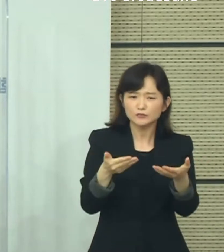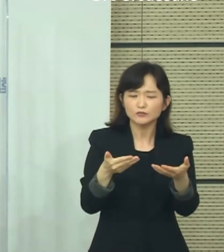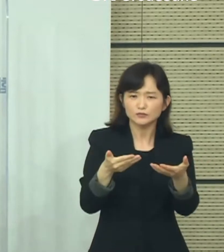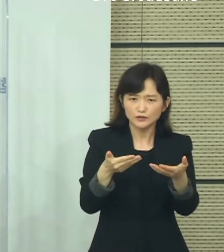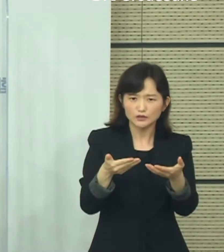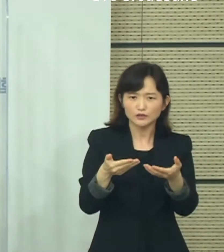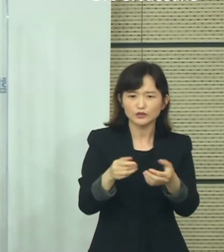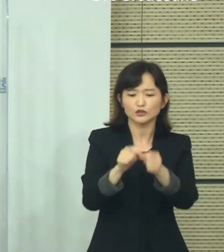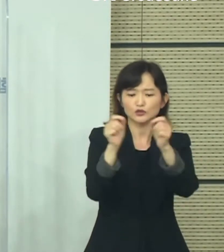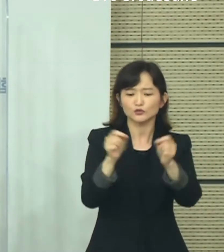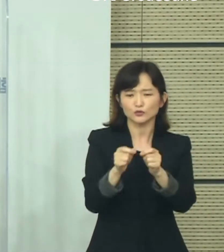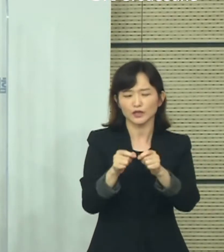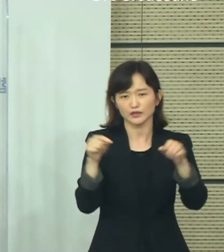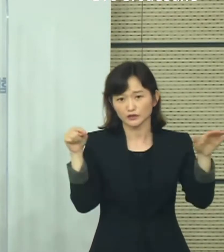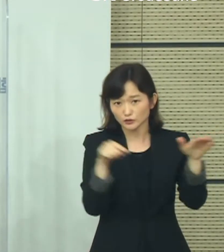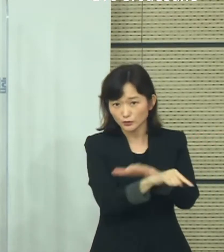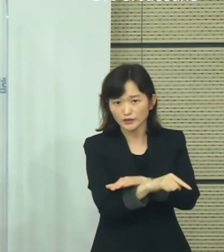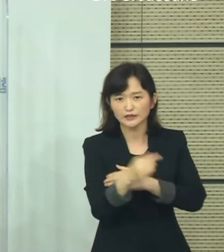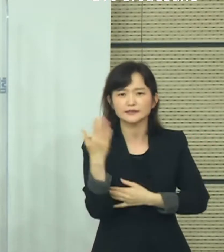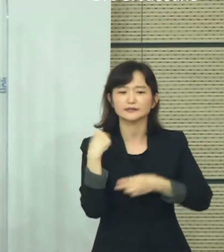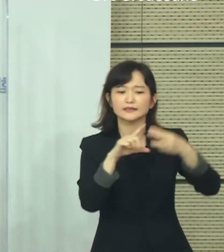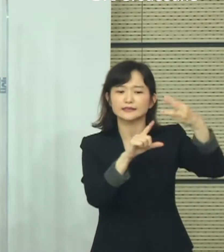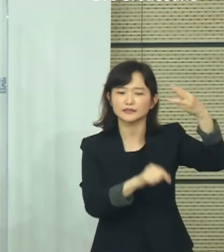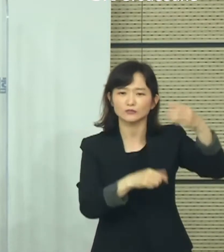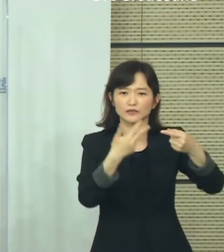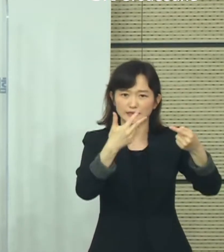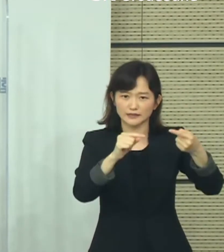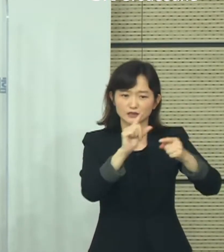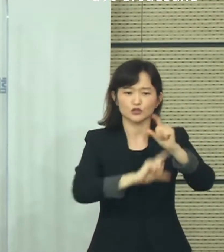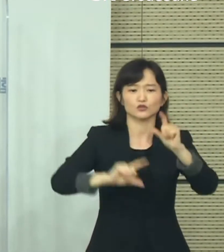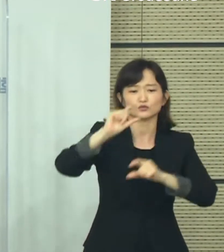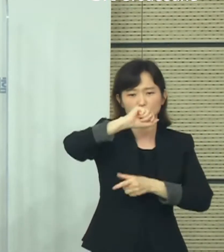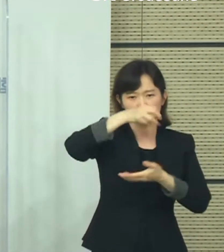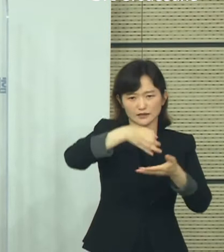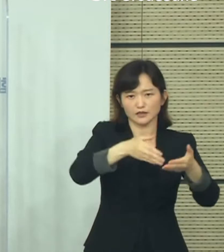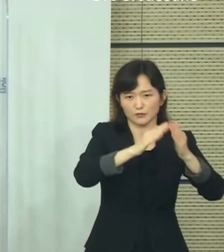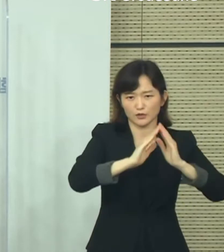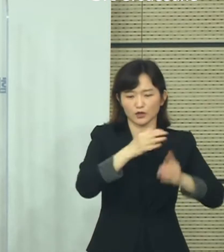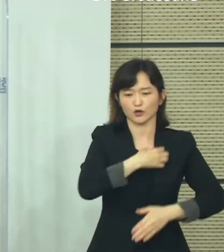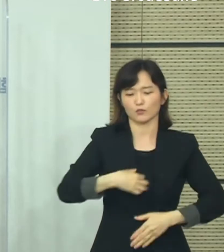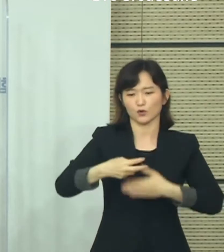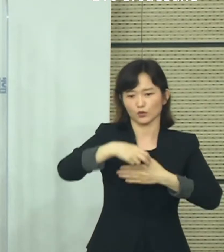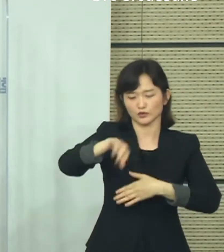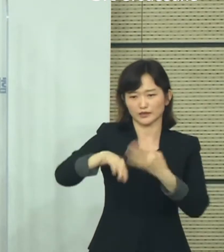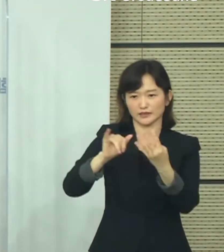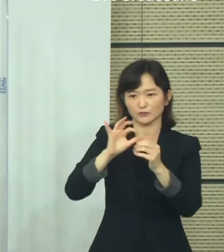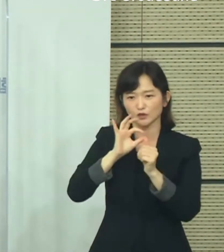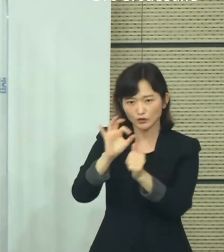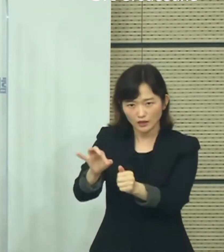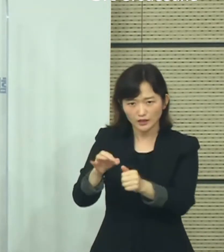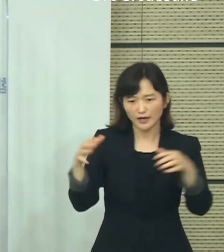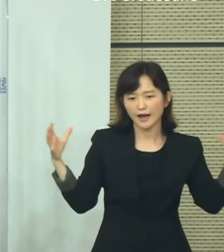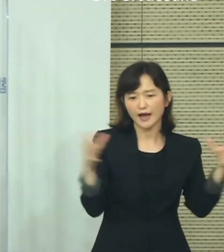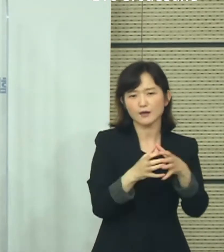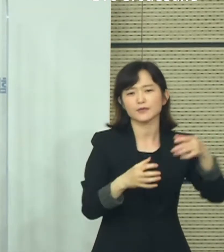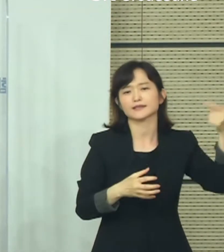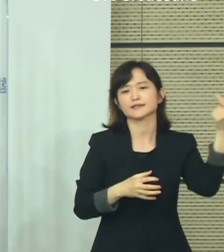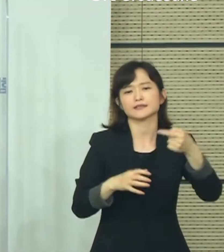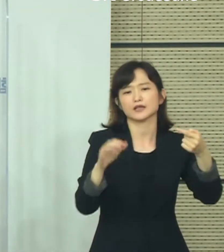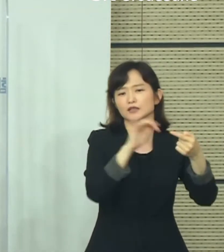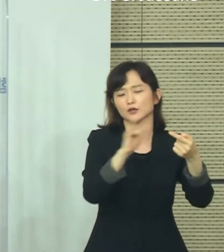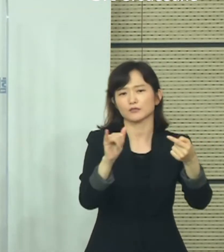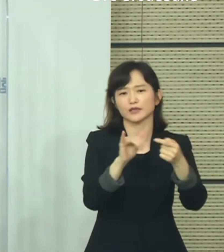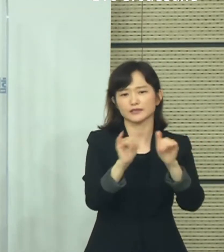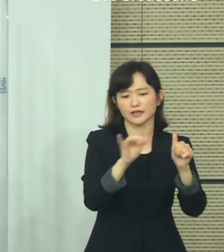하였으며 지난 3월에는 1차 추경을 편성하여 보건소당 4명, 총 1,000여 명의 인력을